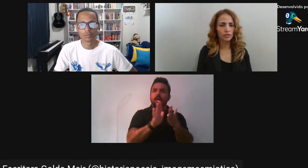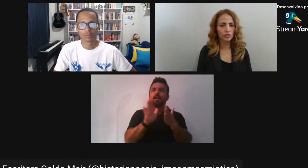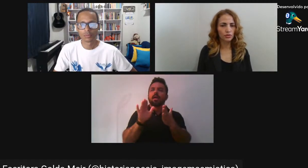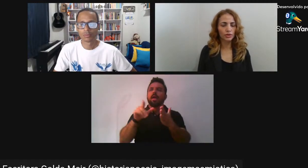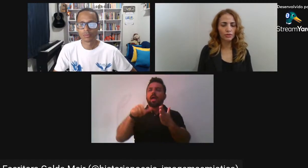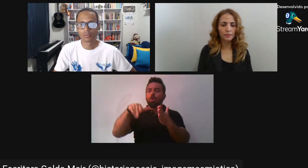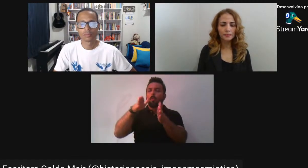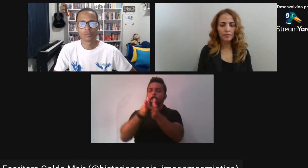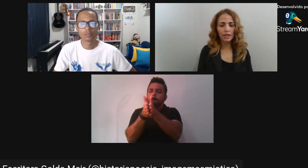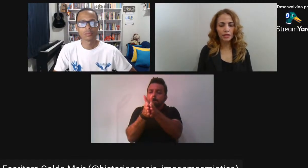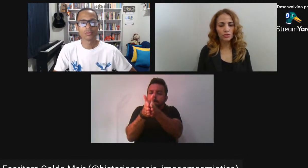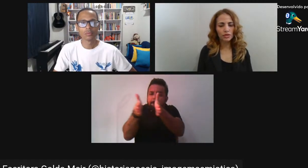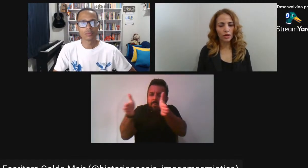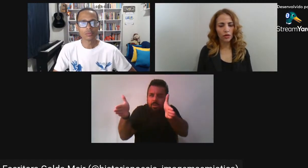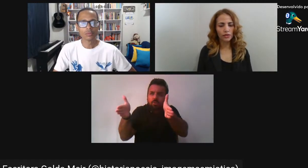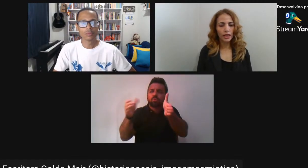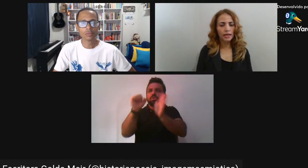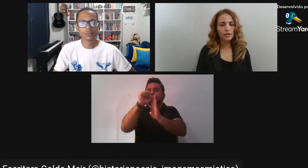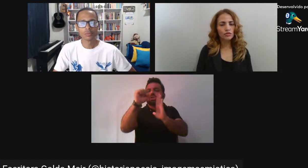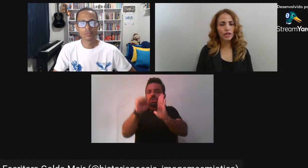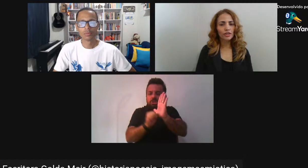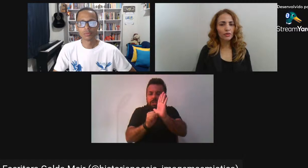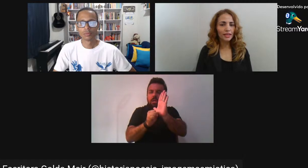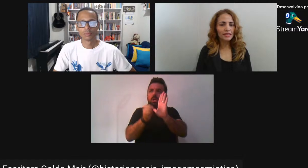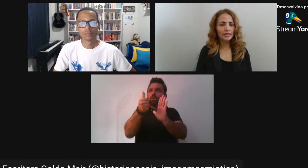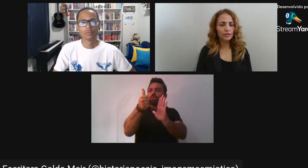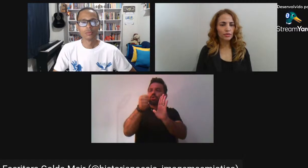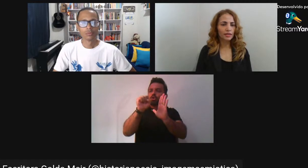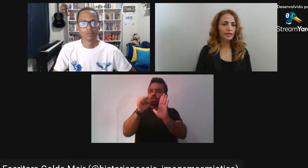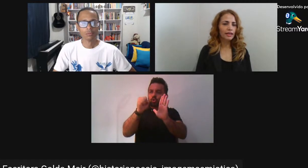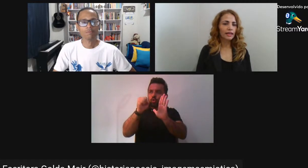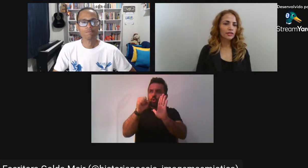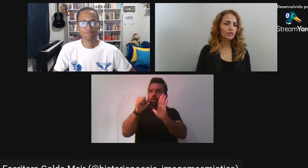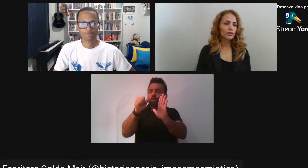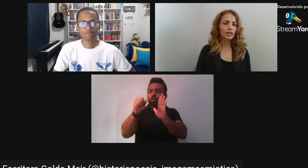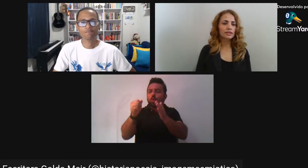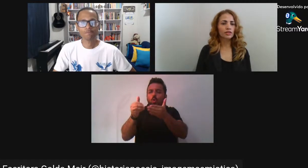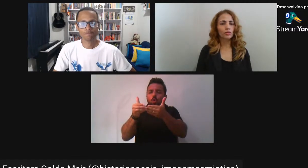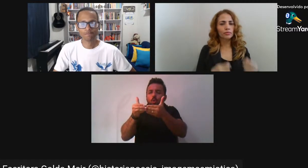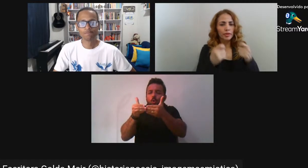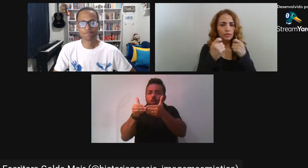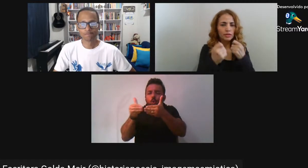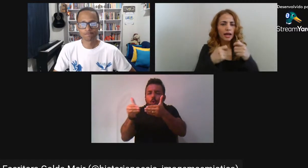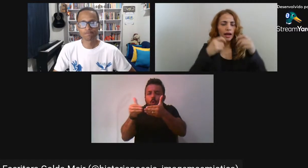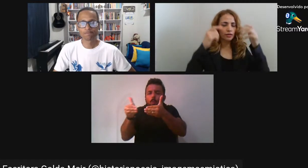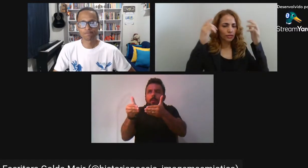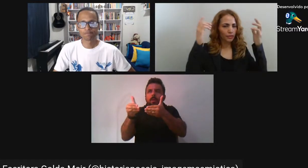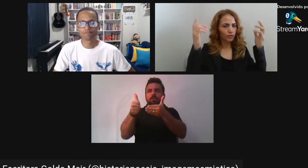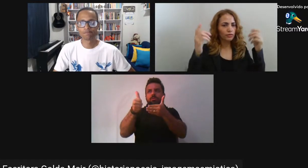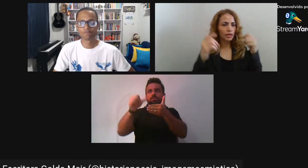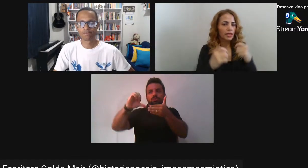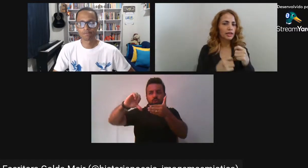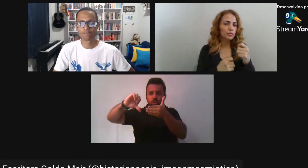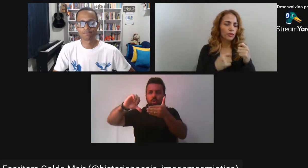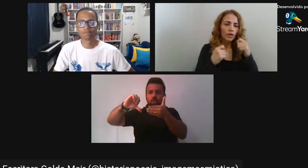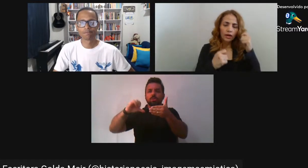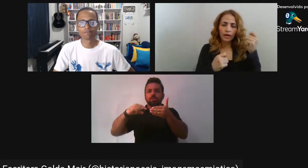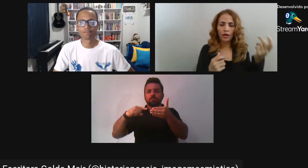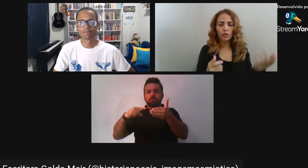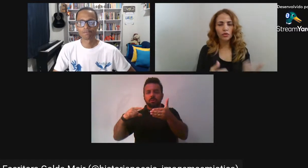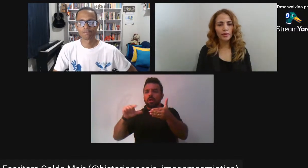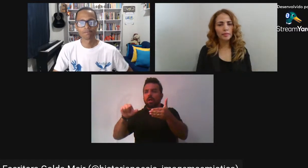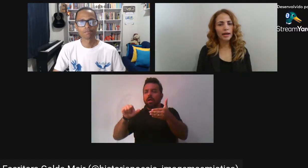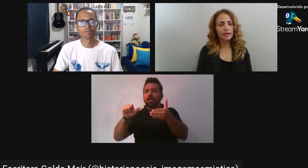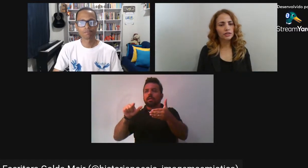metade Do século XVIII Início do XIX Esses sujeitos Eram descritos Era dito Que eles tinham Beijos largos Cabelo crespo